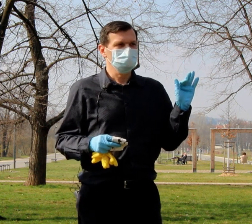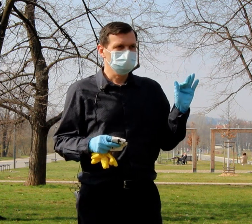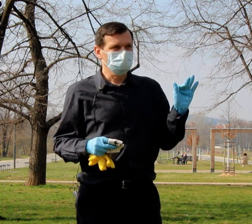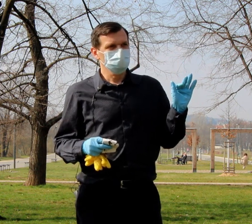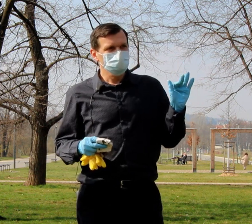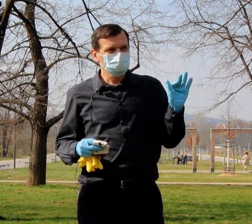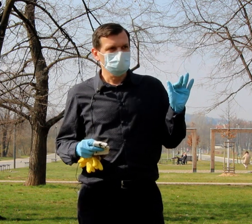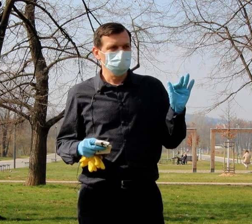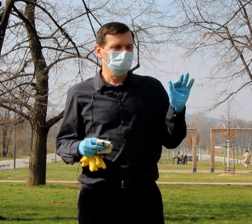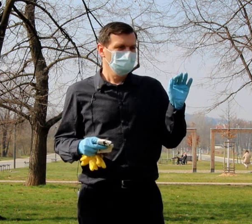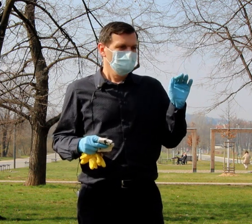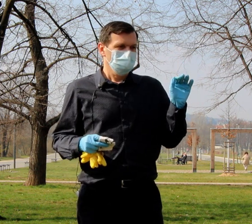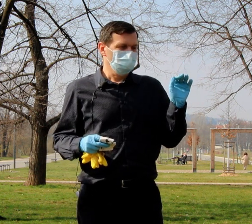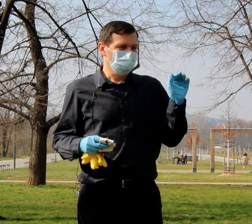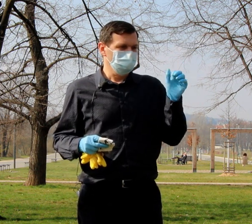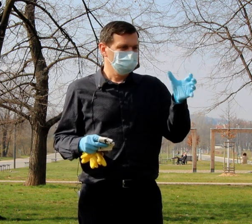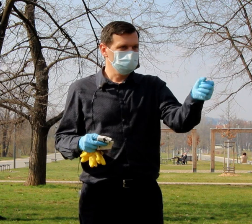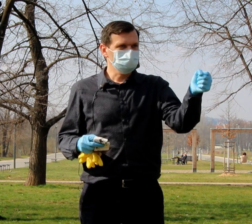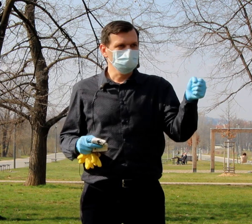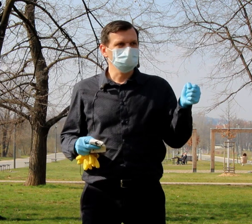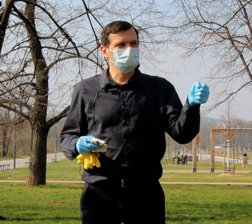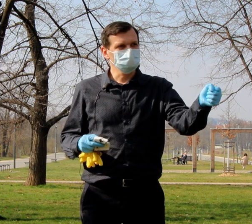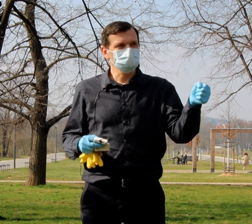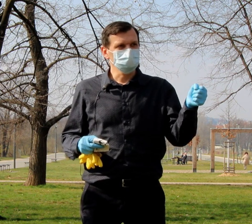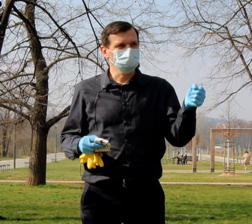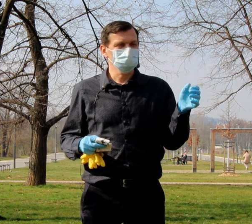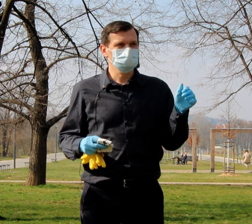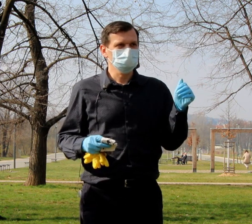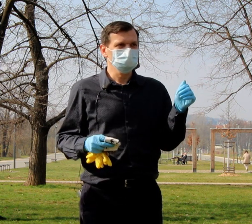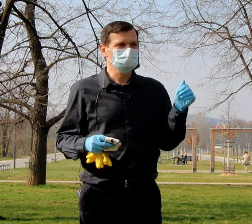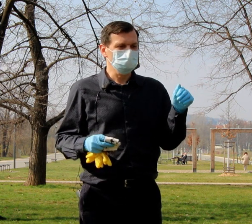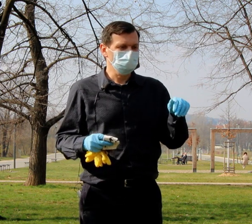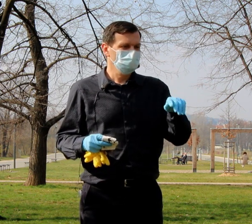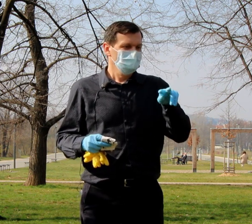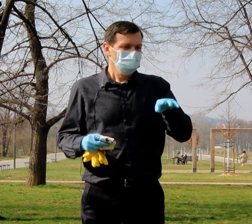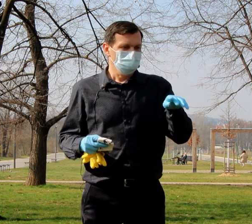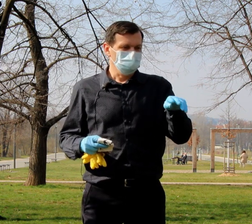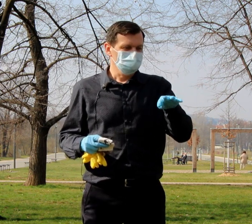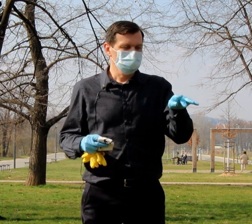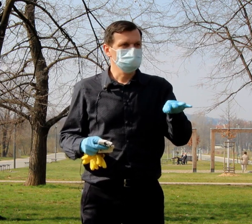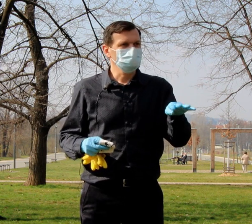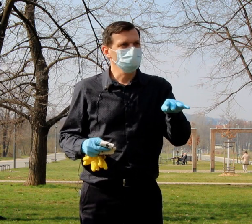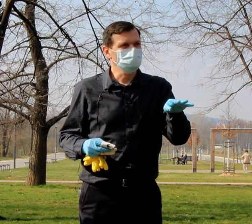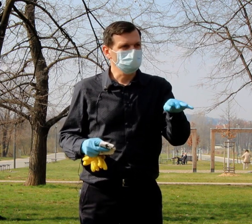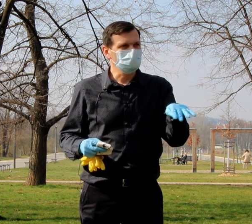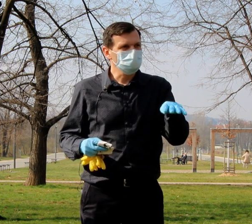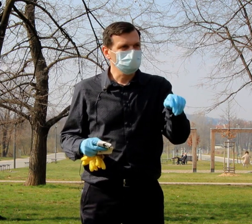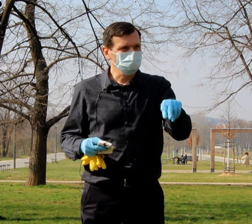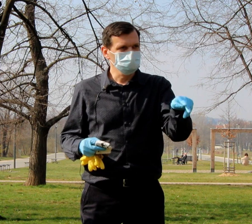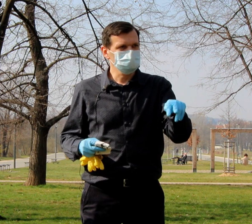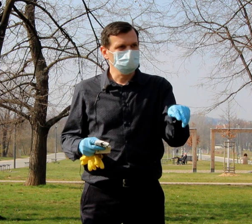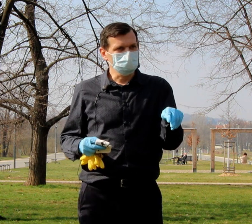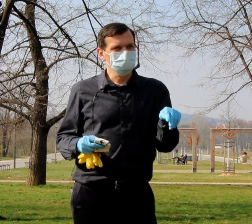Když se například dotýkáme dveří, madel dveří, když se dotýkáme číselníku na